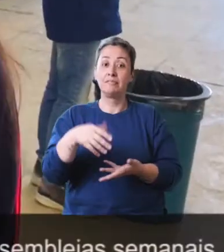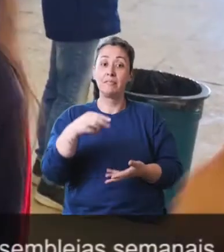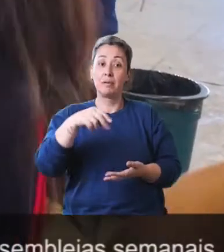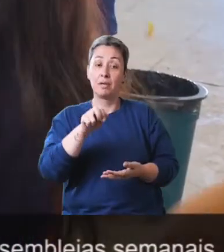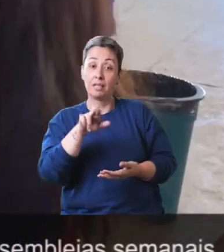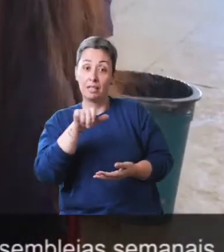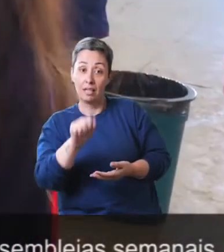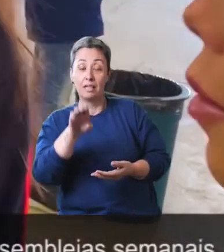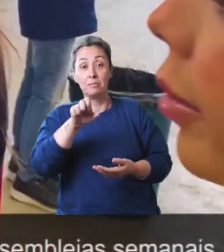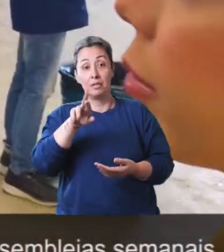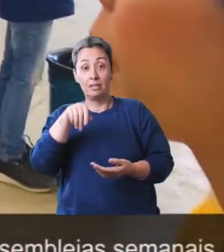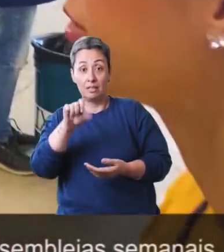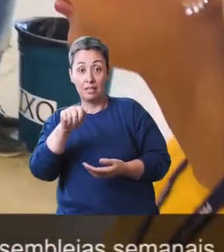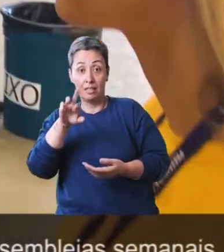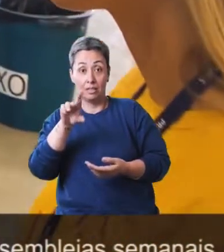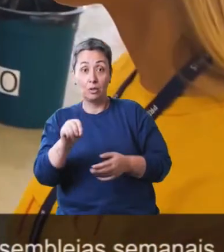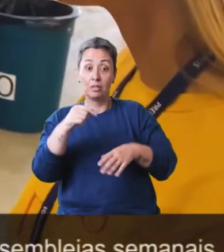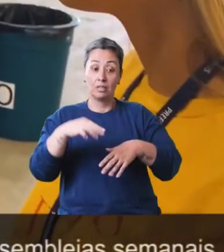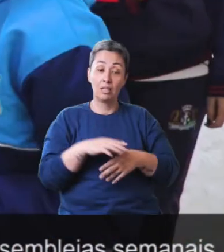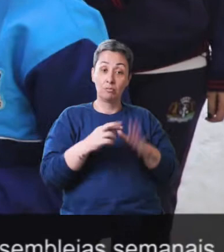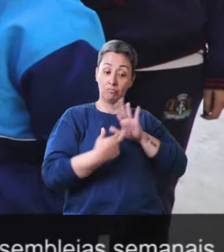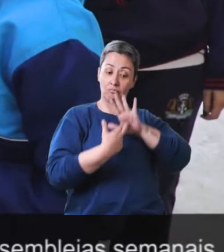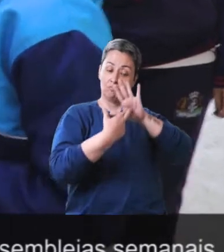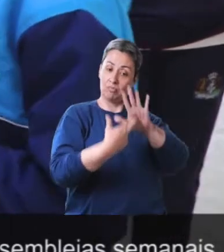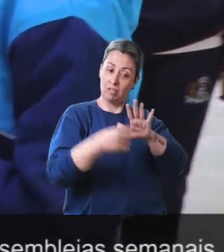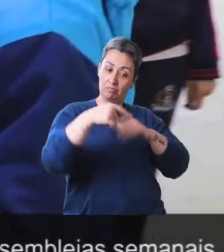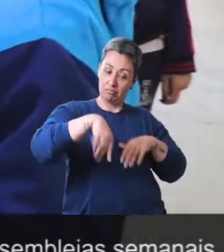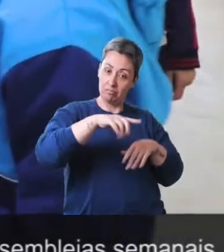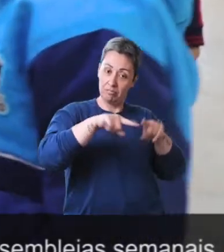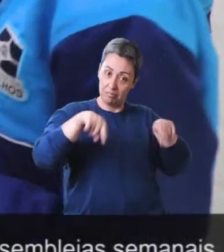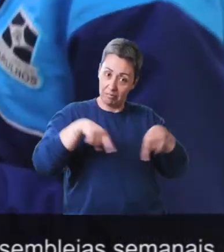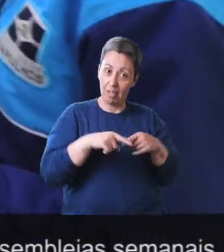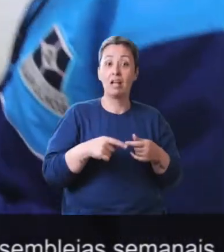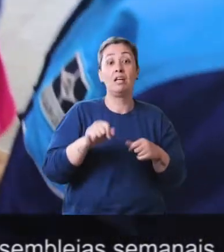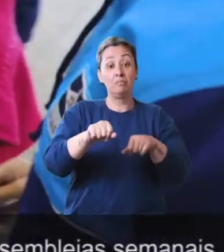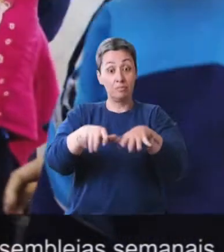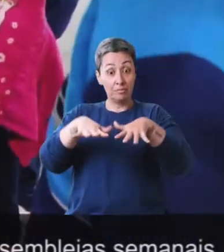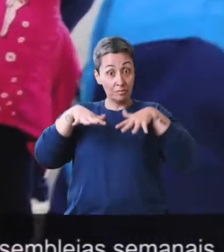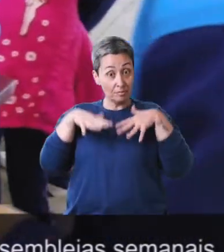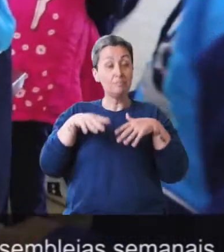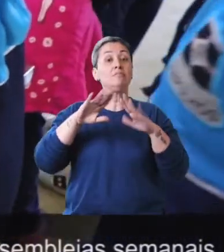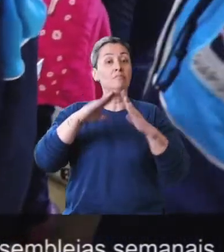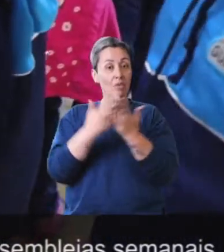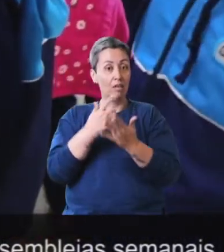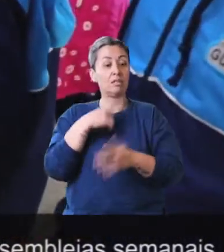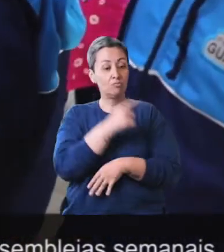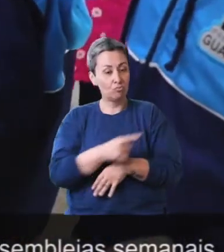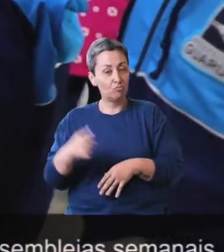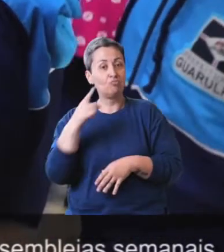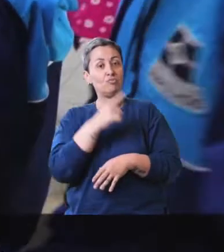A Maria e o Bernardo, eles são os representantes da nossa sala. Nossa escola faz assembleias